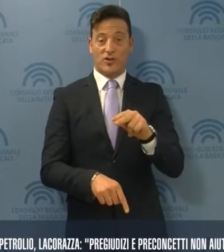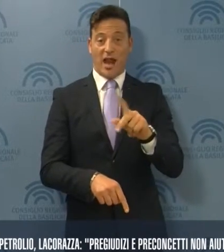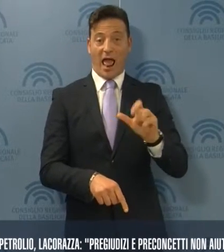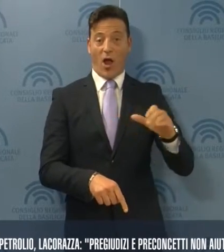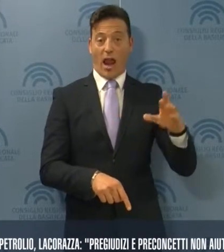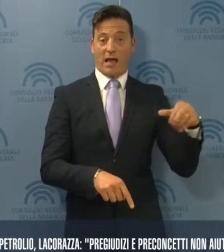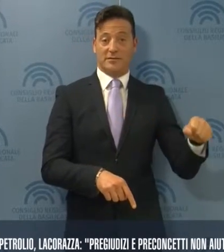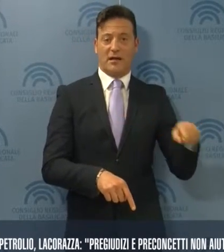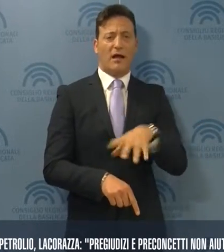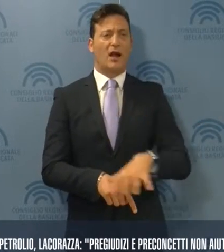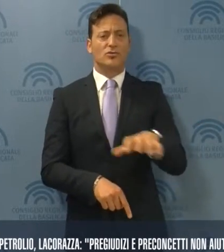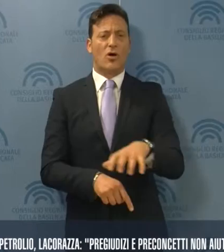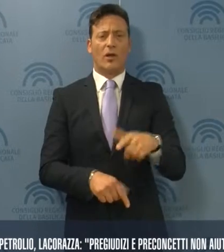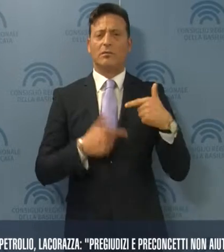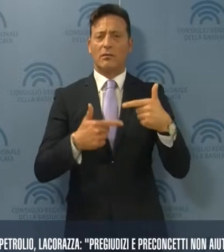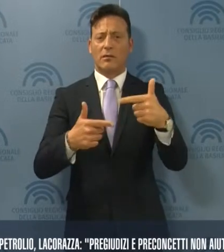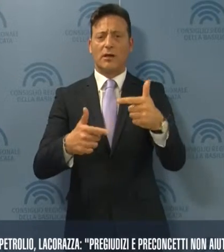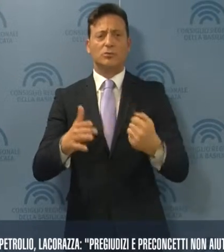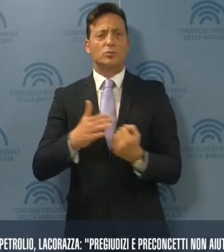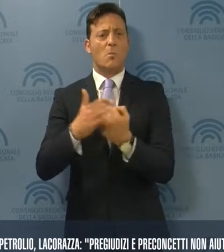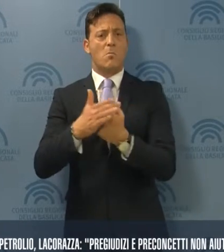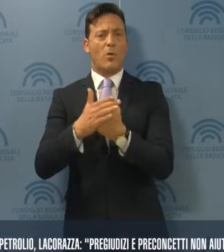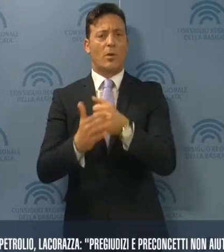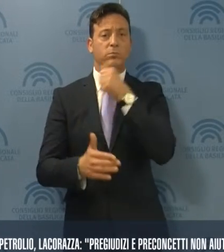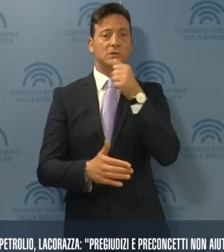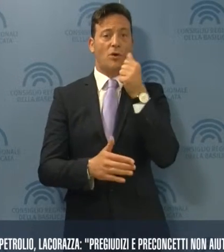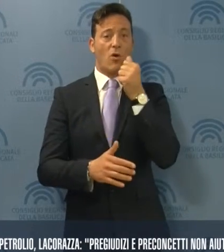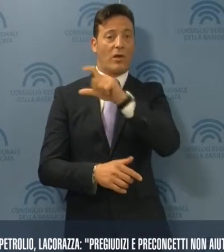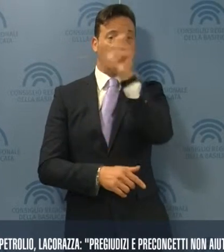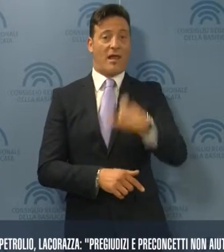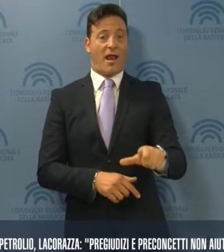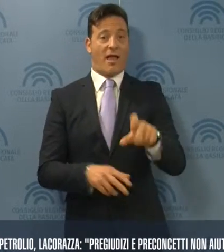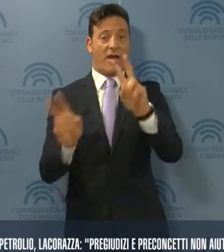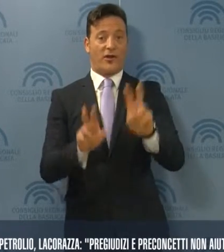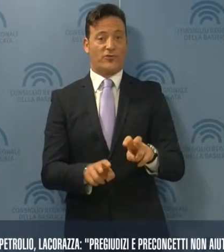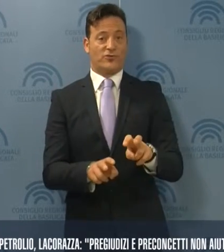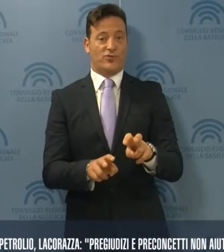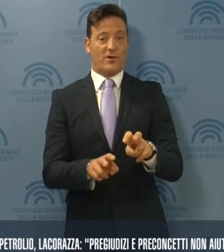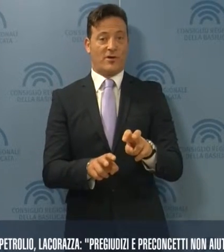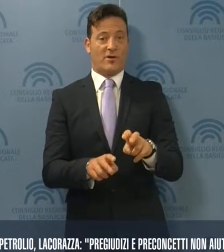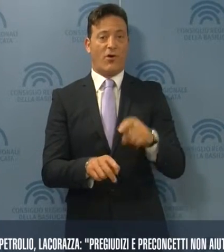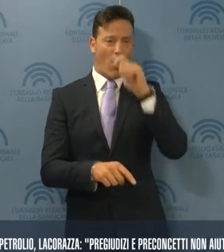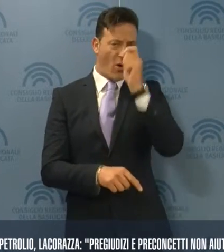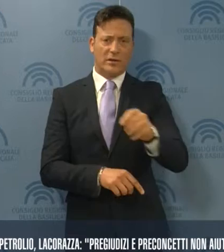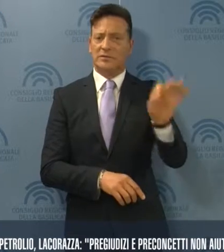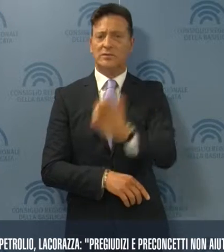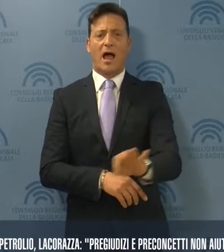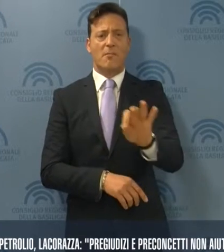che ha contribuito notevolmente al fabbisogno energetico dell'Italia, onorando sempre gli impegni.